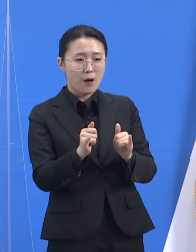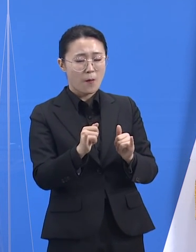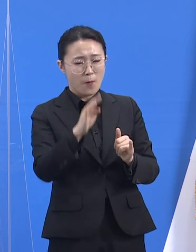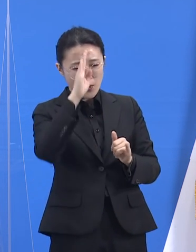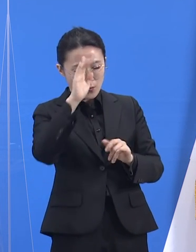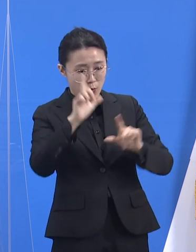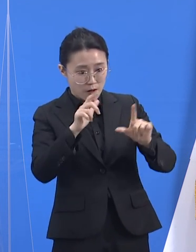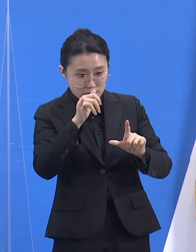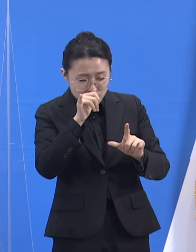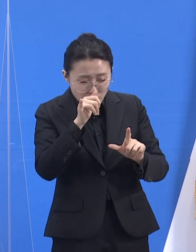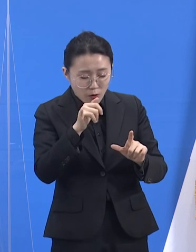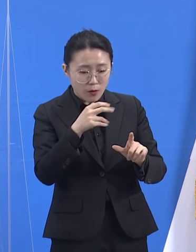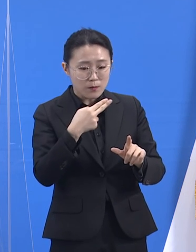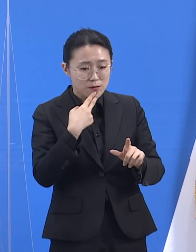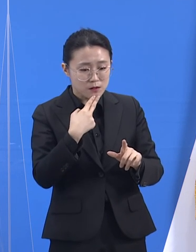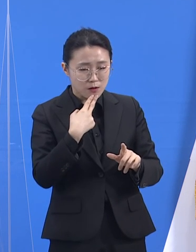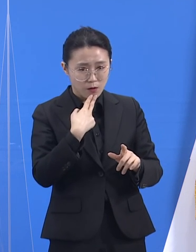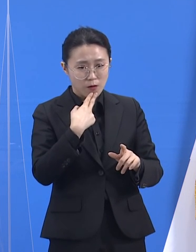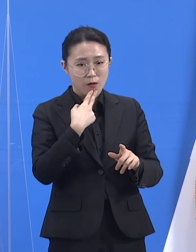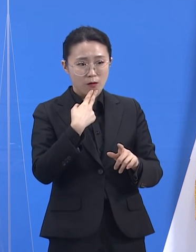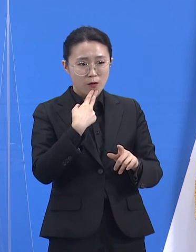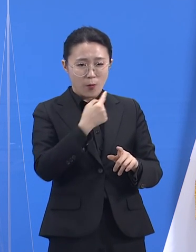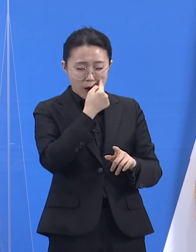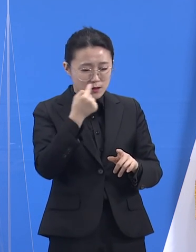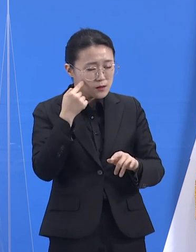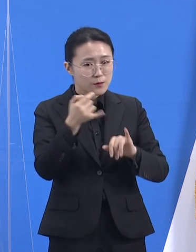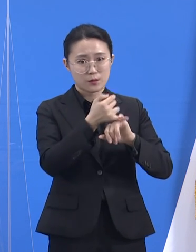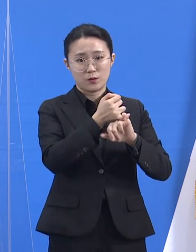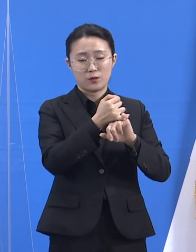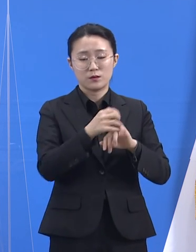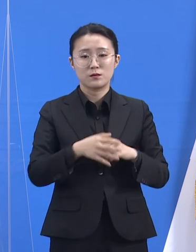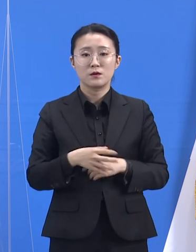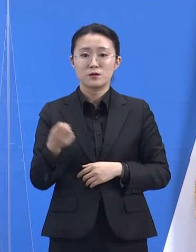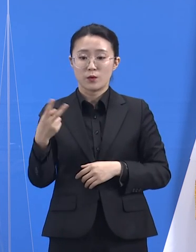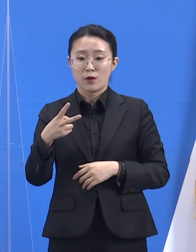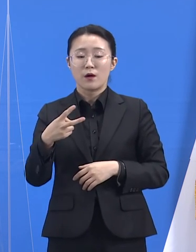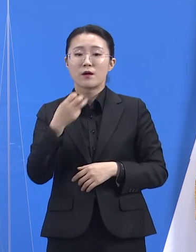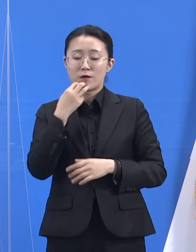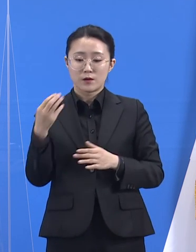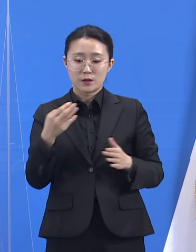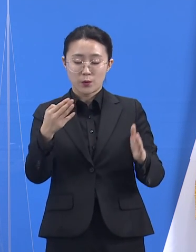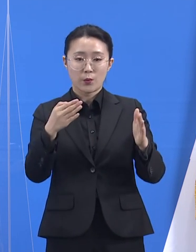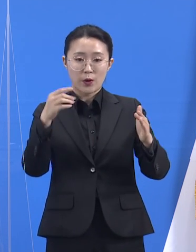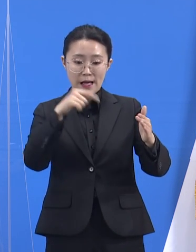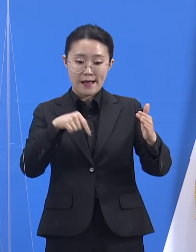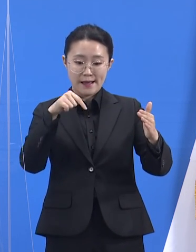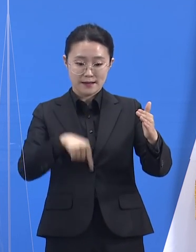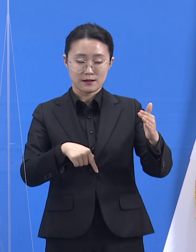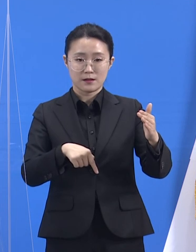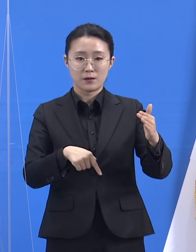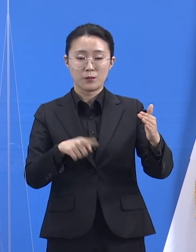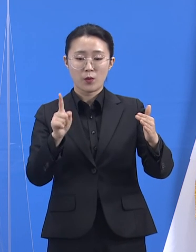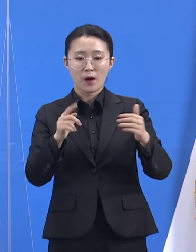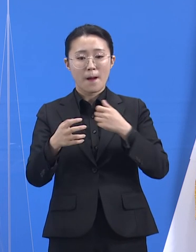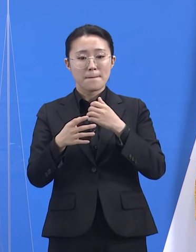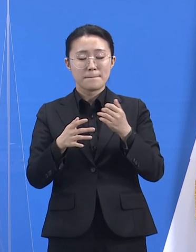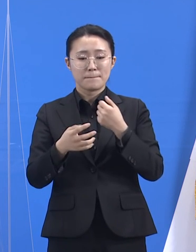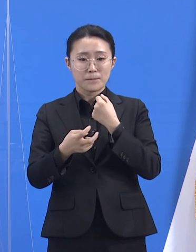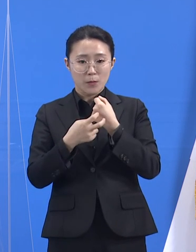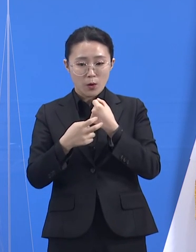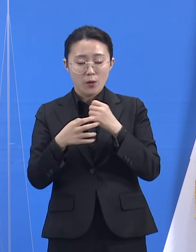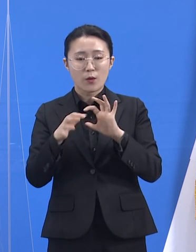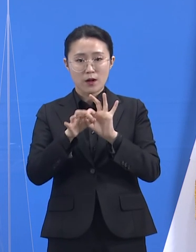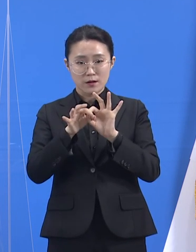둘째, 도내 보건의료인들께서는 성실한 안내자 역할을 다해 주십시오. 셋째,